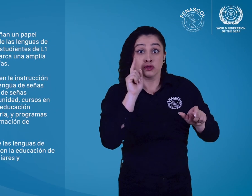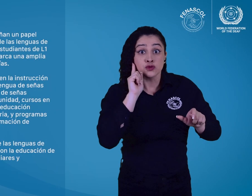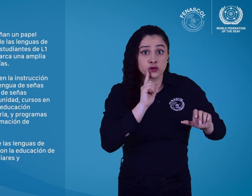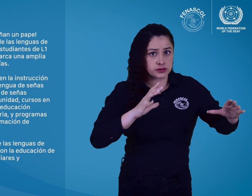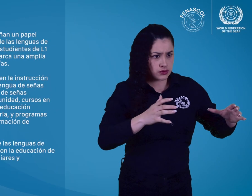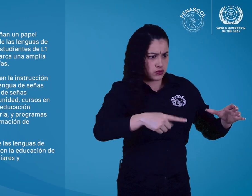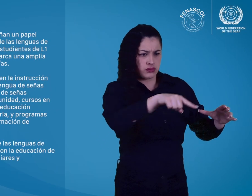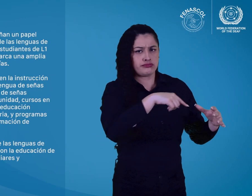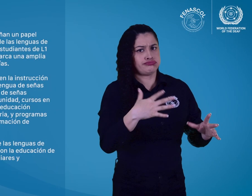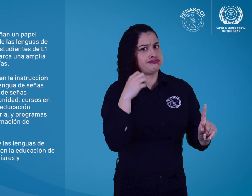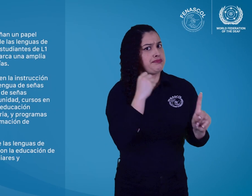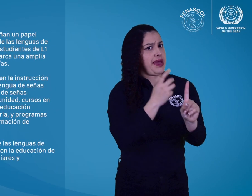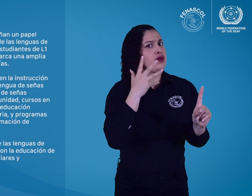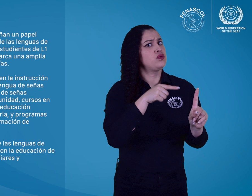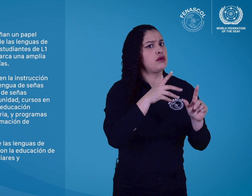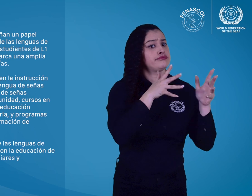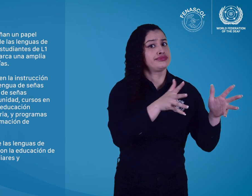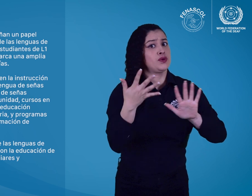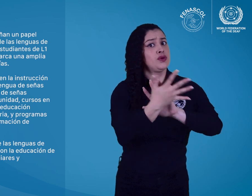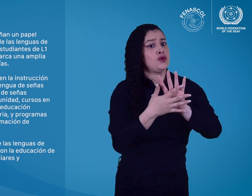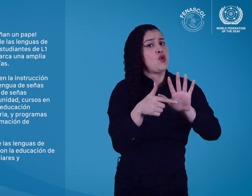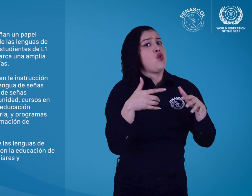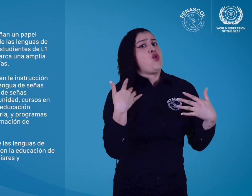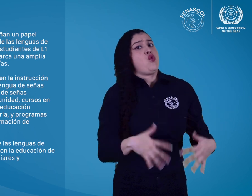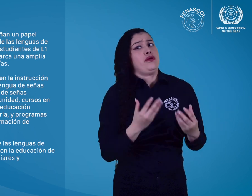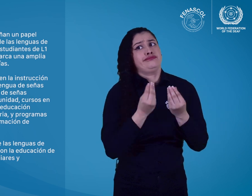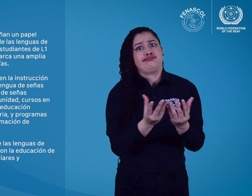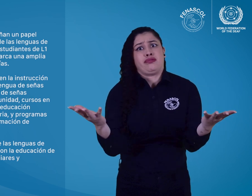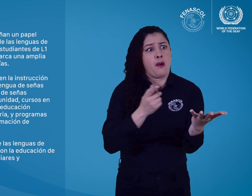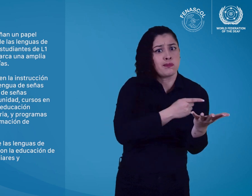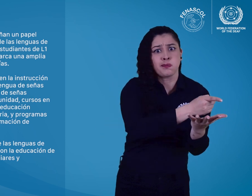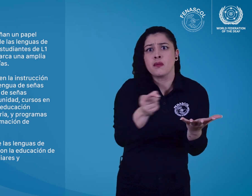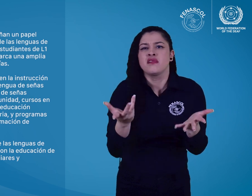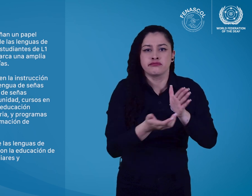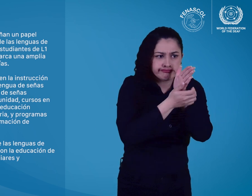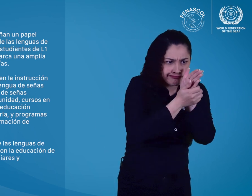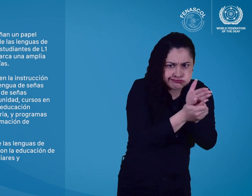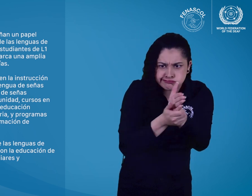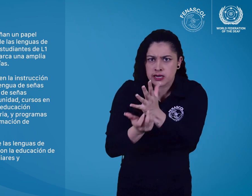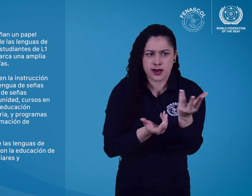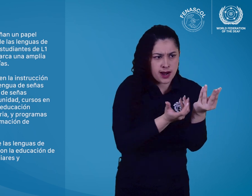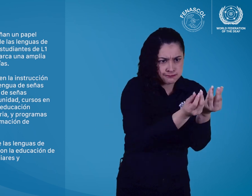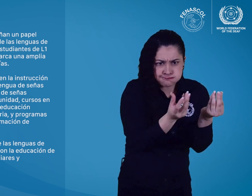Las personas sordas desempeñan un papel significativo en la enseñanza de las lenguas de señas nacionales,